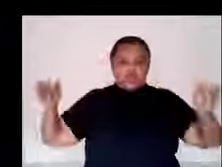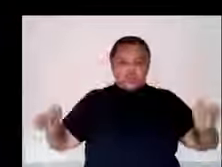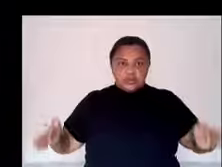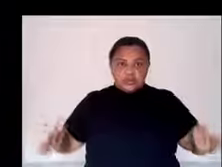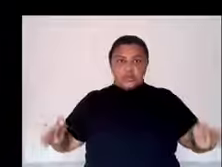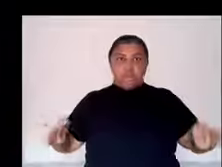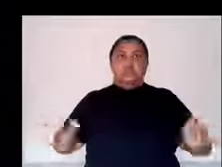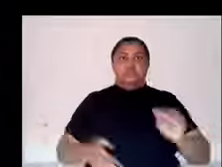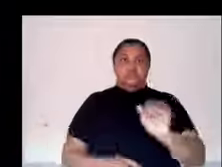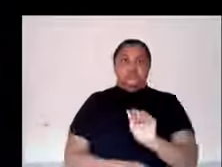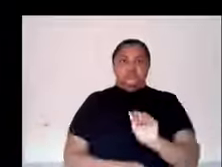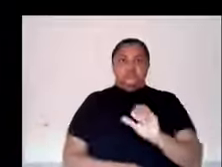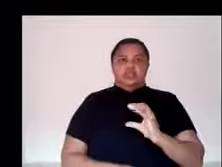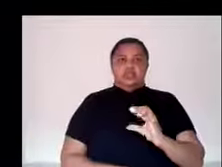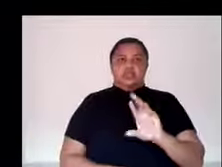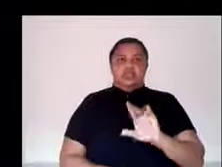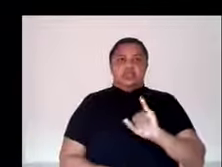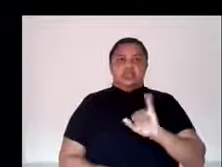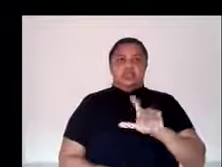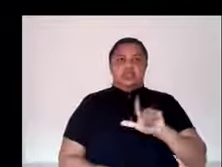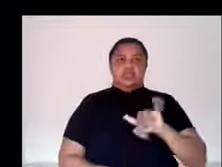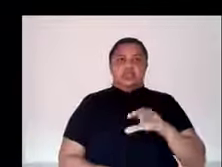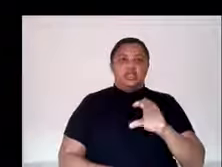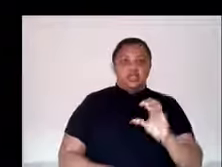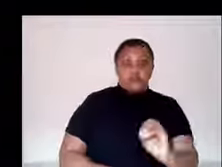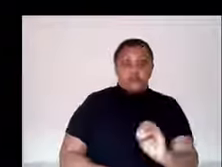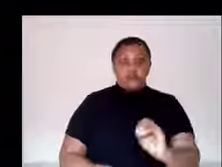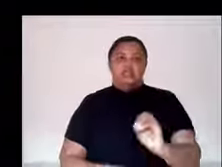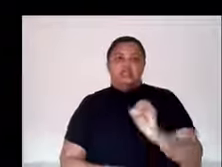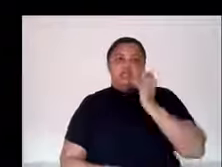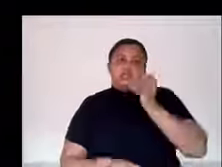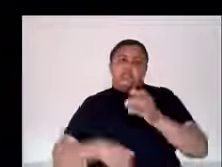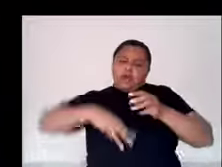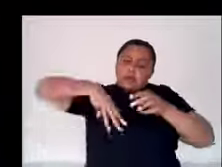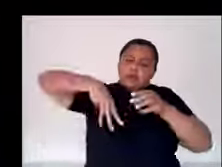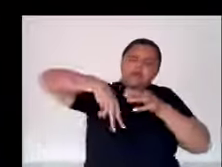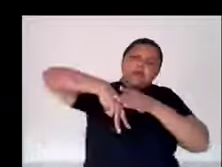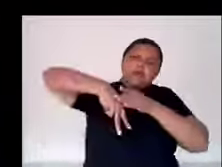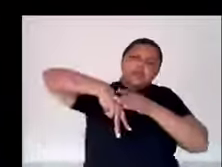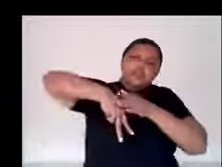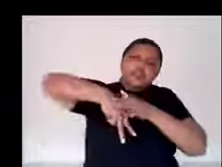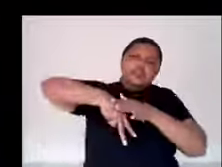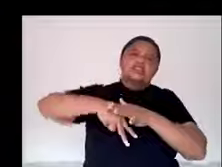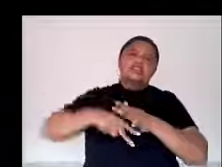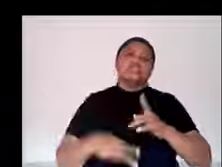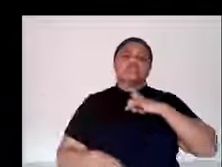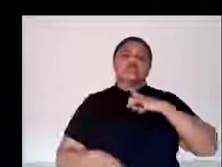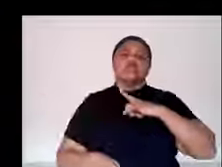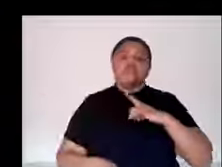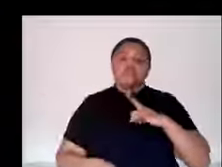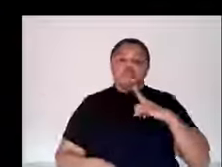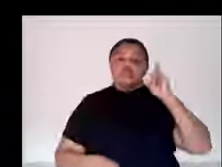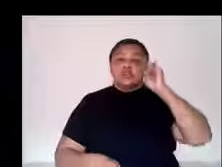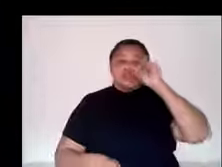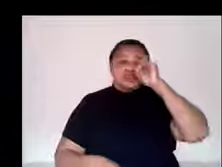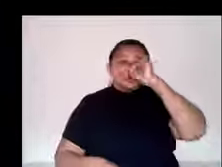auxílio da atividade pulmonar, no fabrico de máscaras de acrílico também,